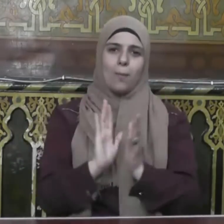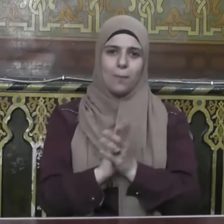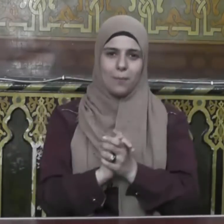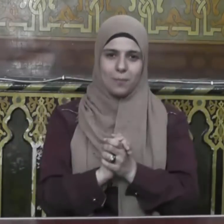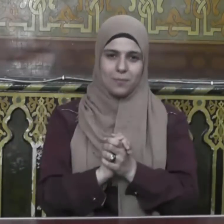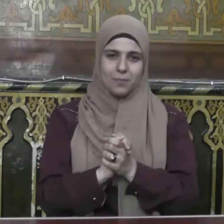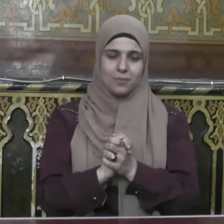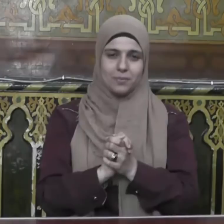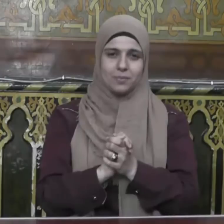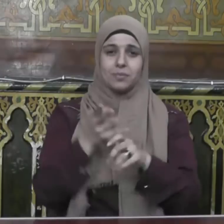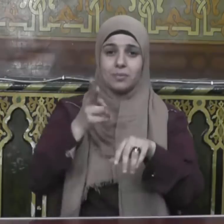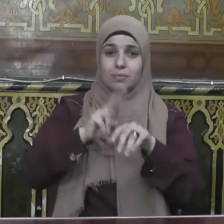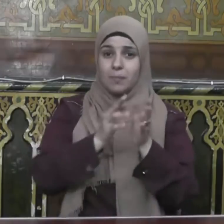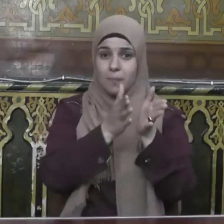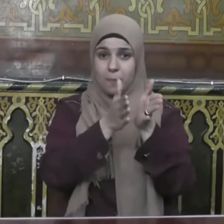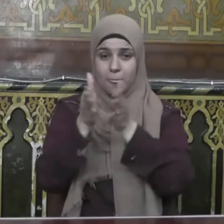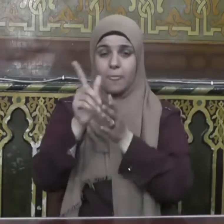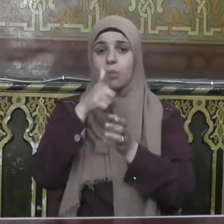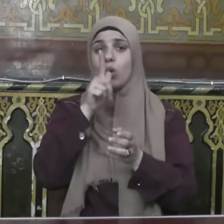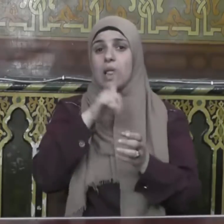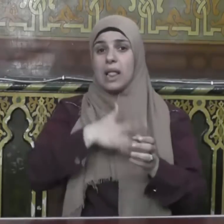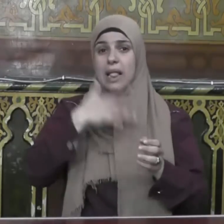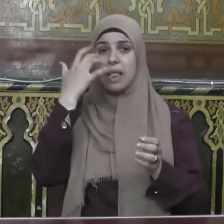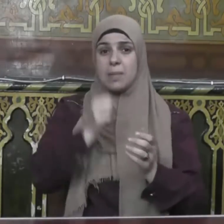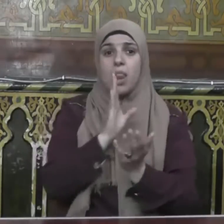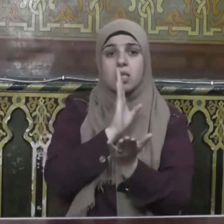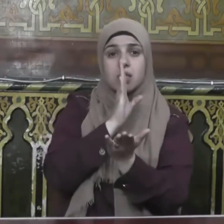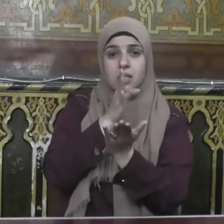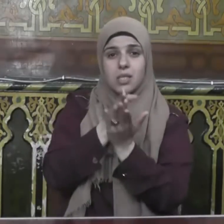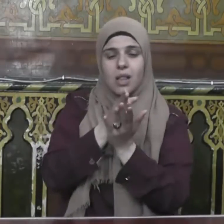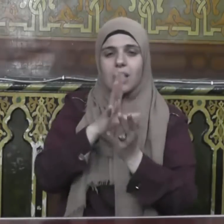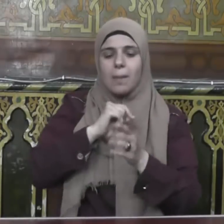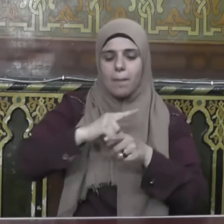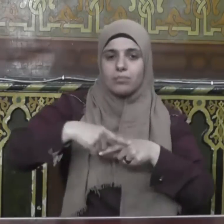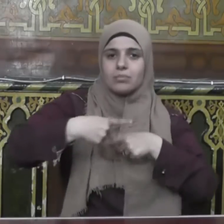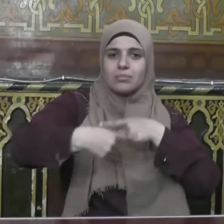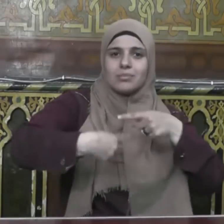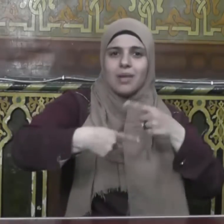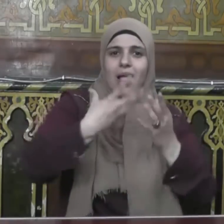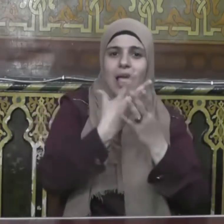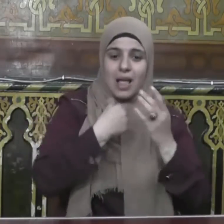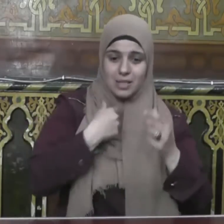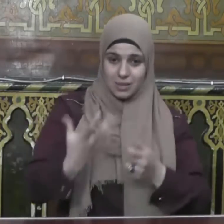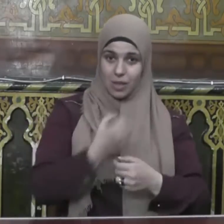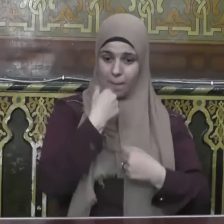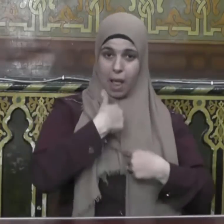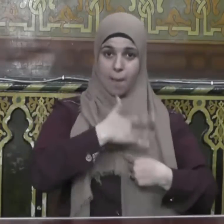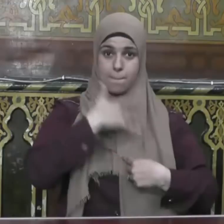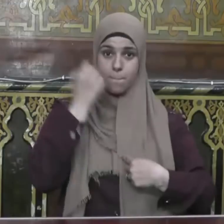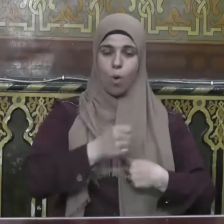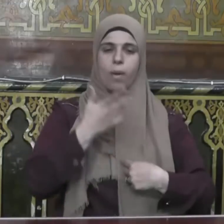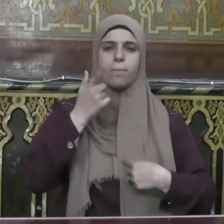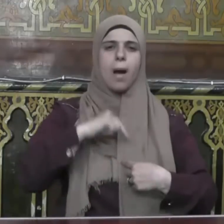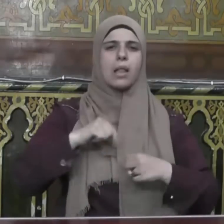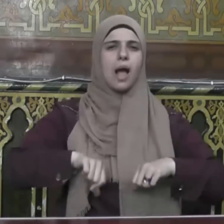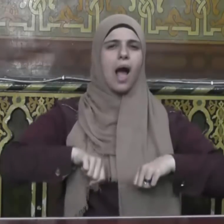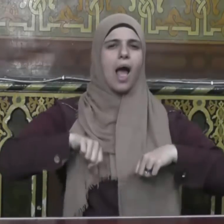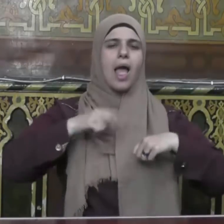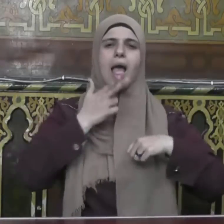والإيمان الصادق يورث صاحبه الأمن والأمان والحياة الطيبة التي